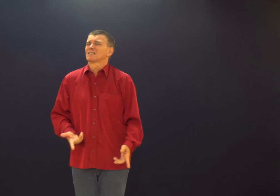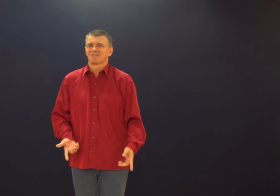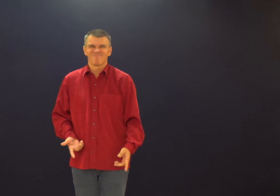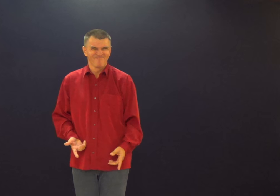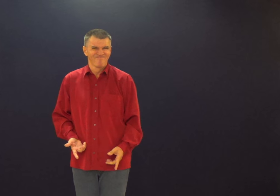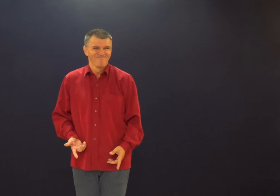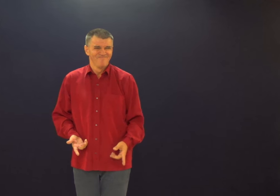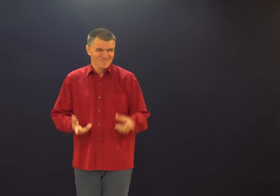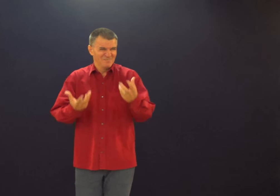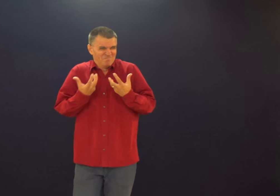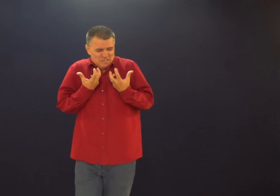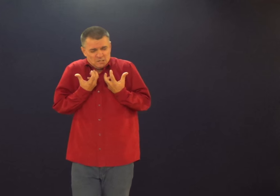Mas por que de novo?